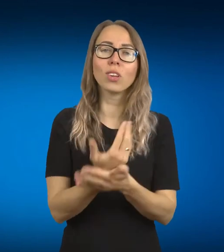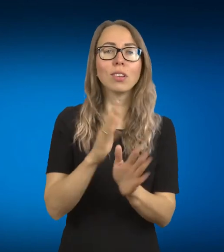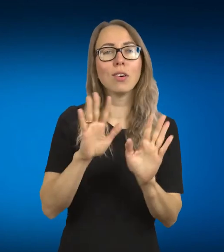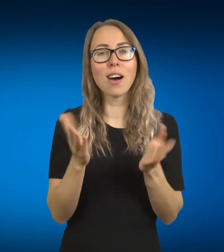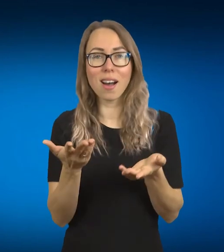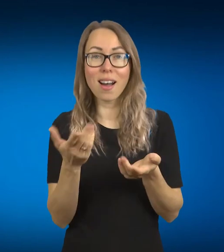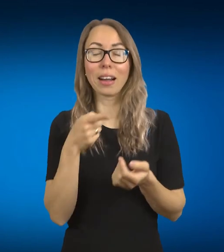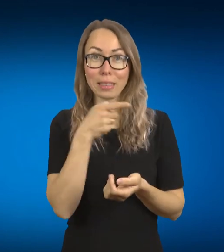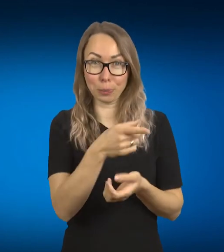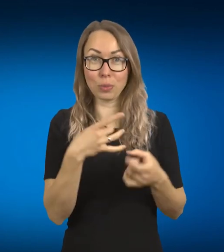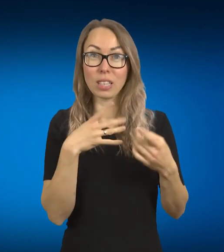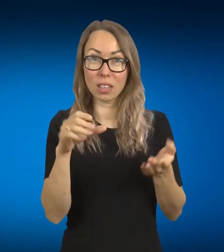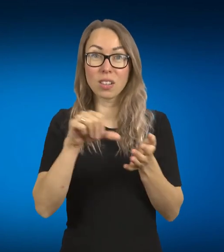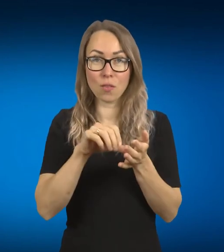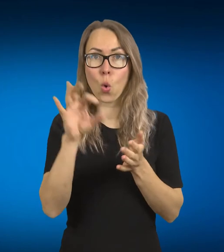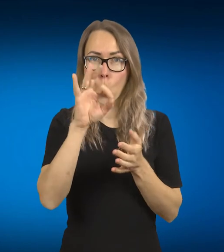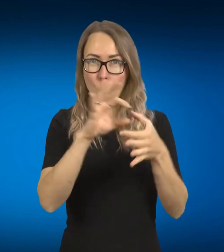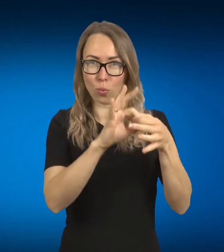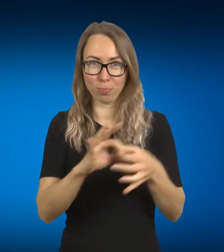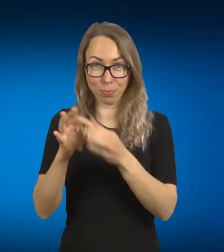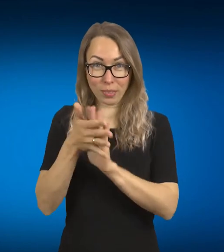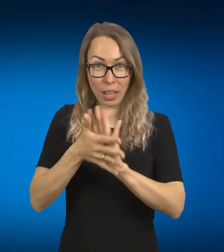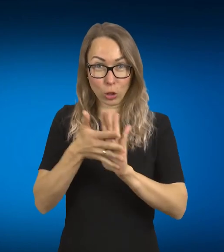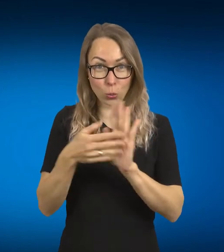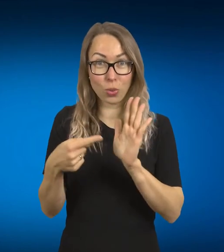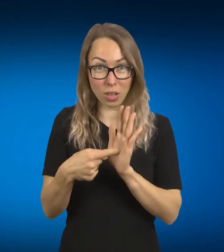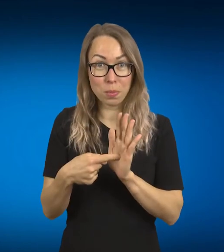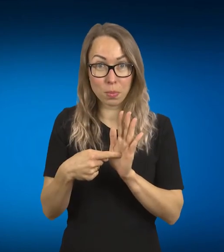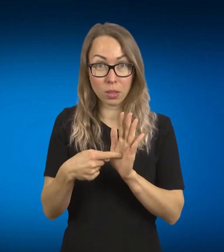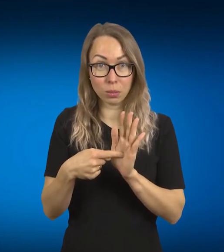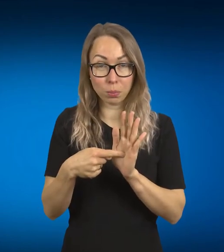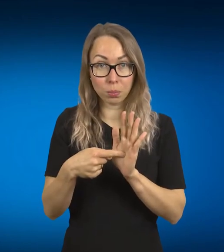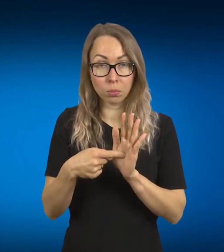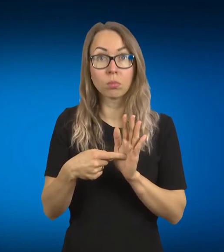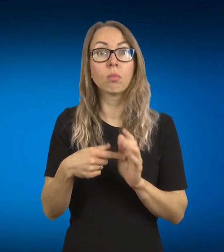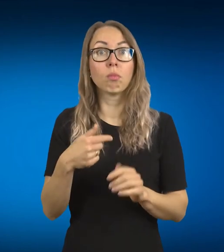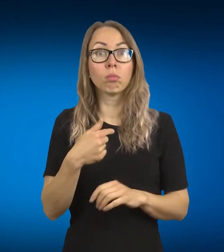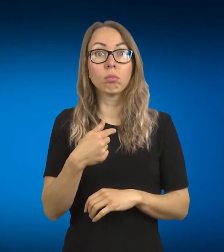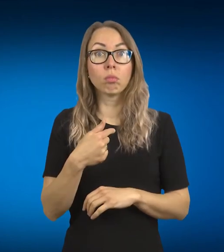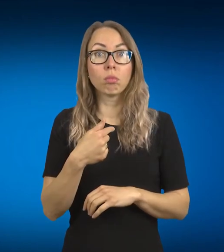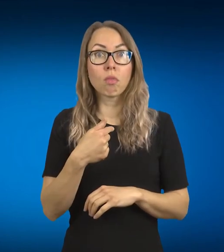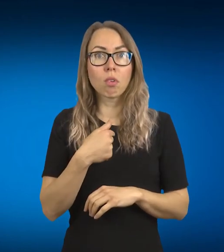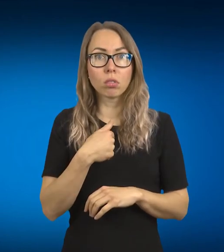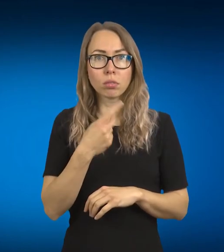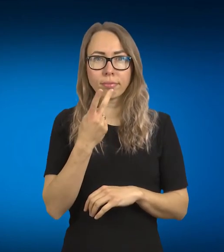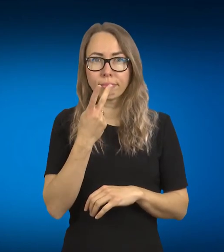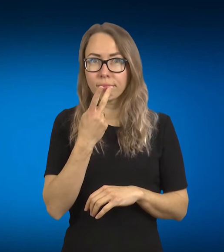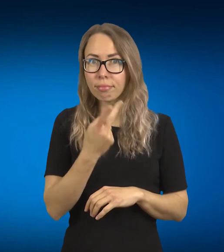sugestų kalba susijusiai sferoj yra be galo dideli žingsnį jau